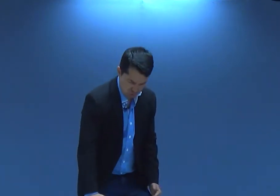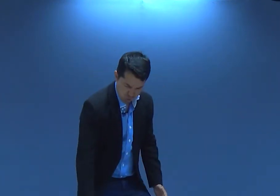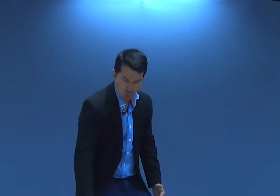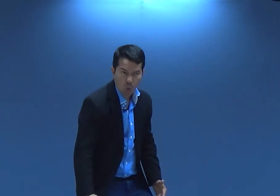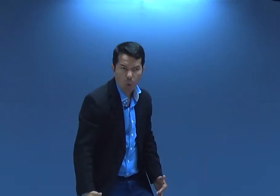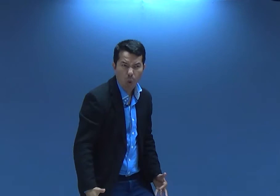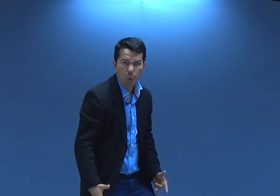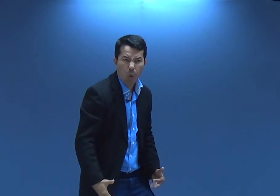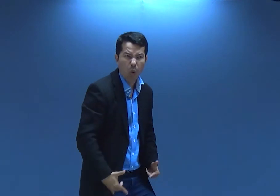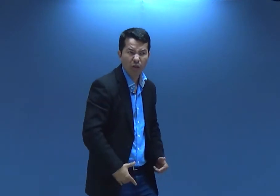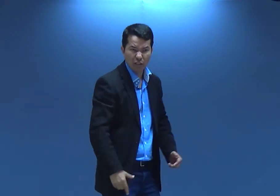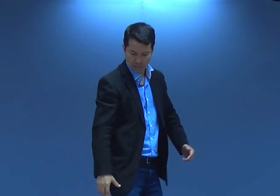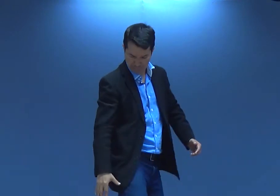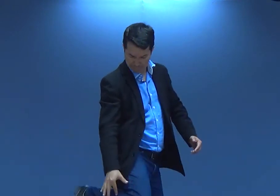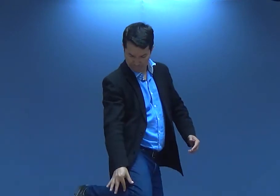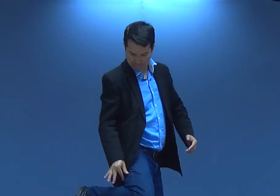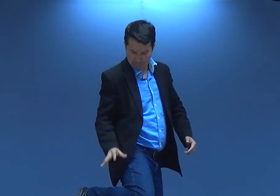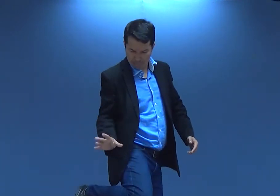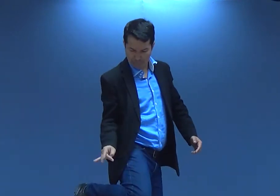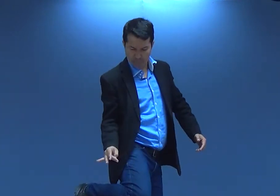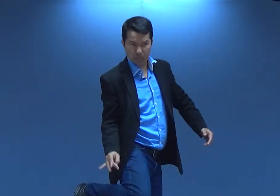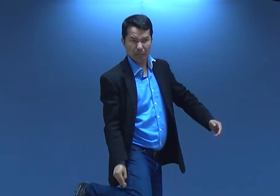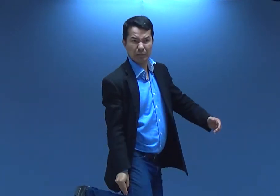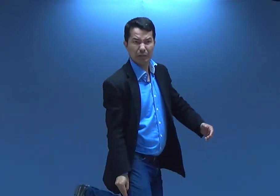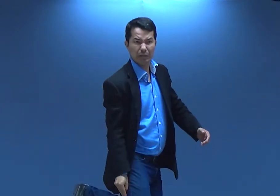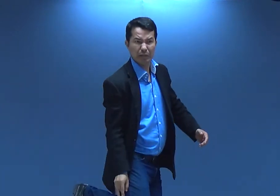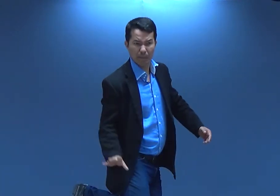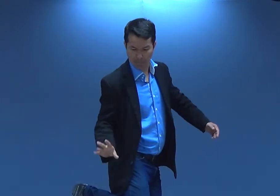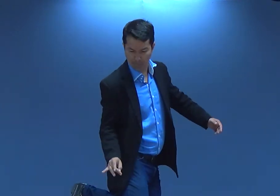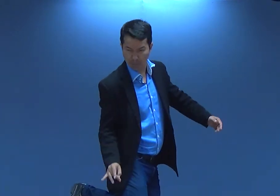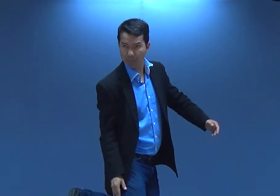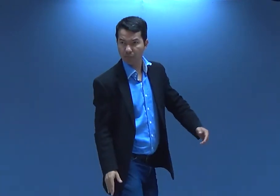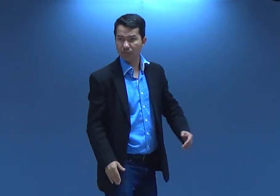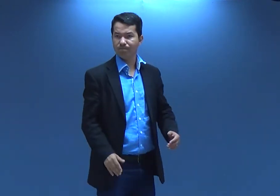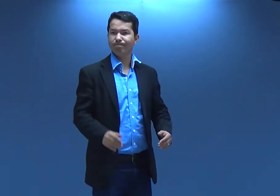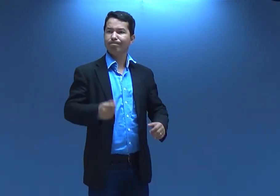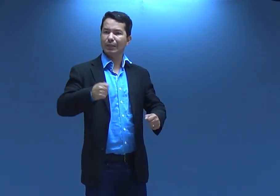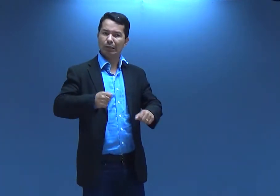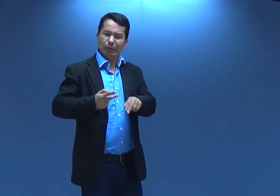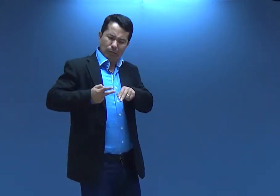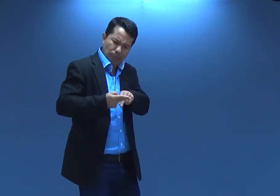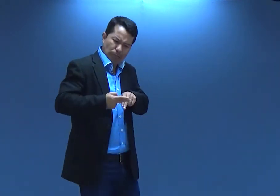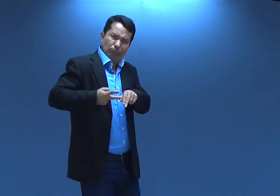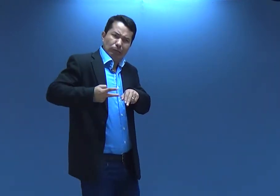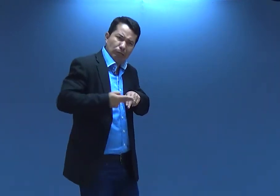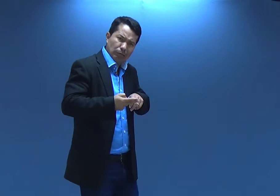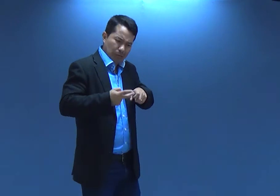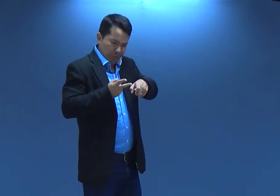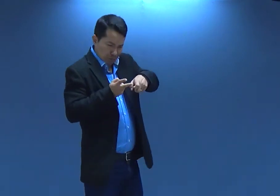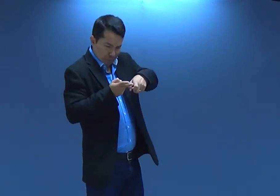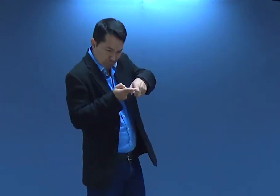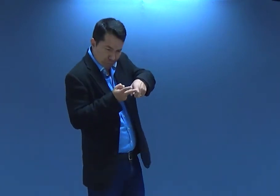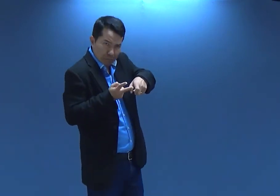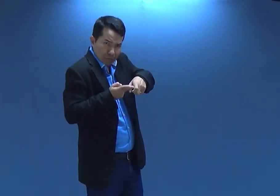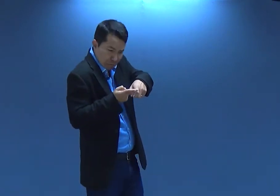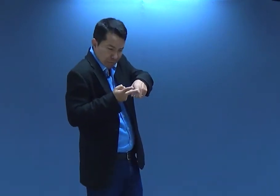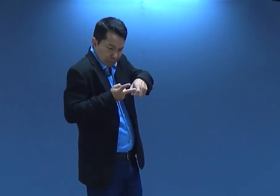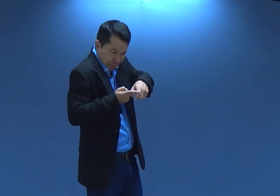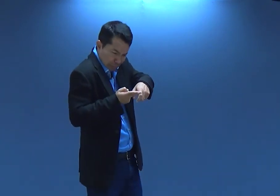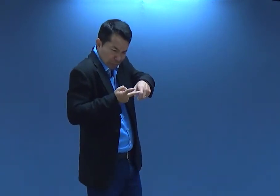e o irmão parece que pegou fogo em todo o corpo e a pele parece que sabe queimou precisou fazer amputar as